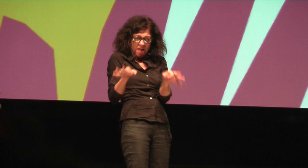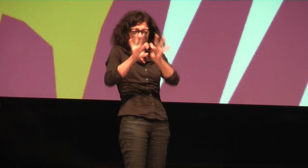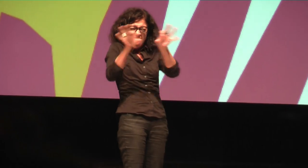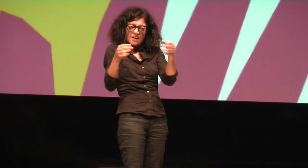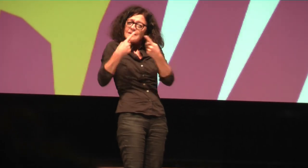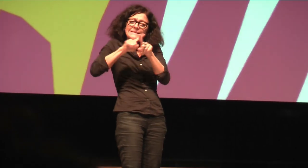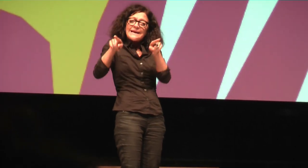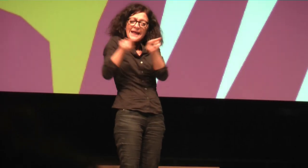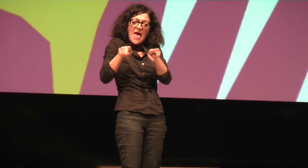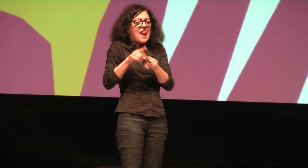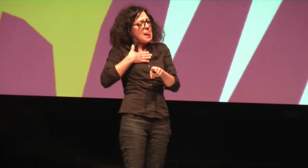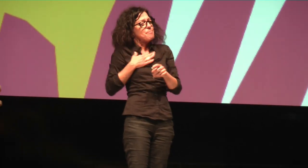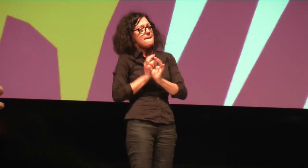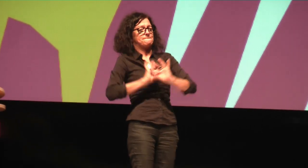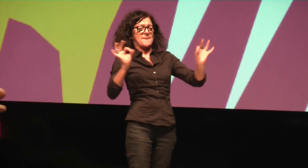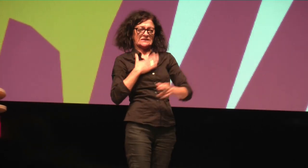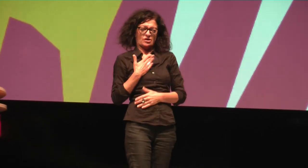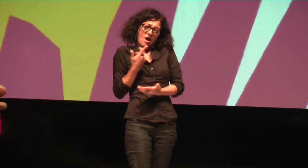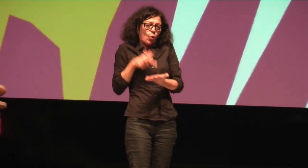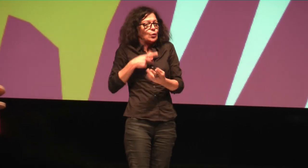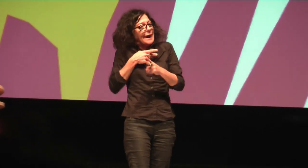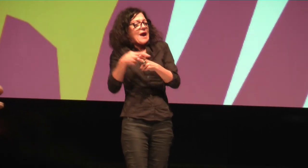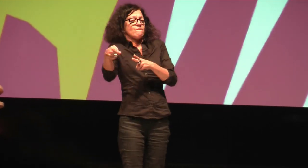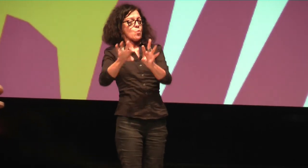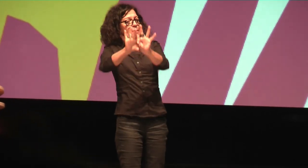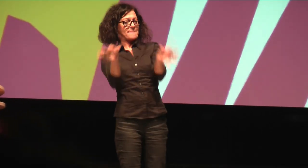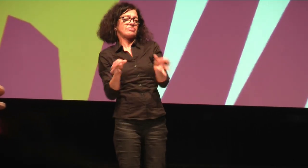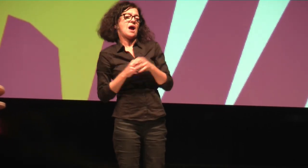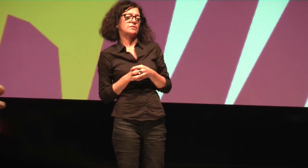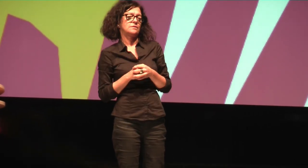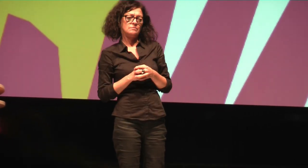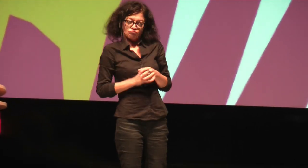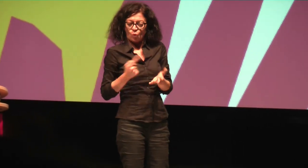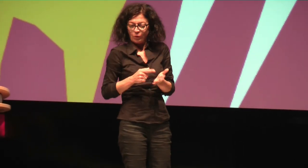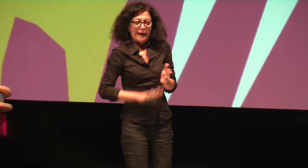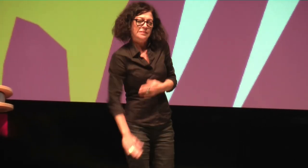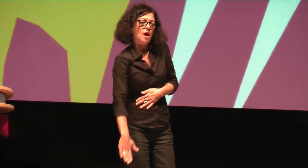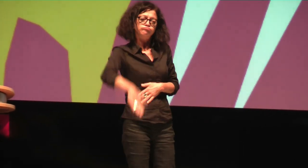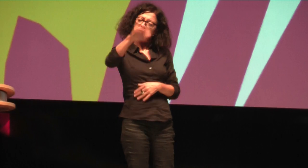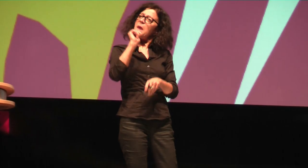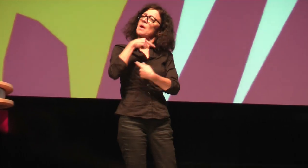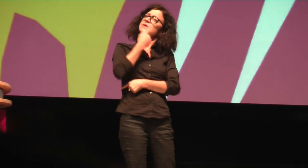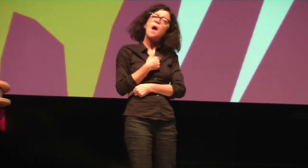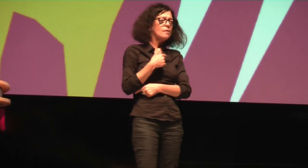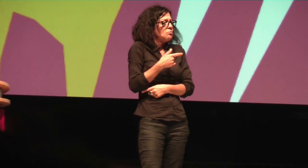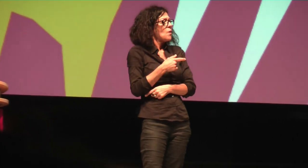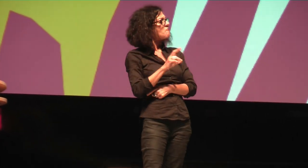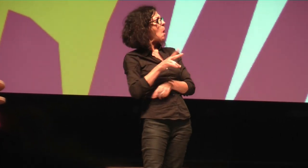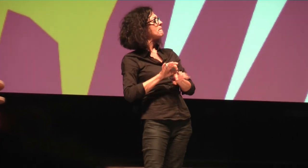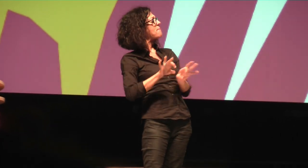ist? Ich mag eigentlich wirklich so diese krumme Form, weil das bin ich so gewohnt. Ich bin so aufgewachsen, von